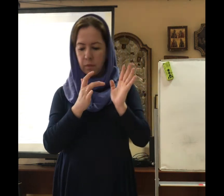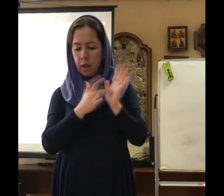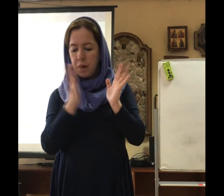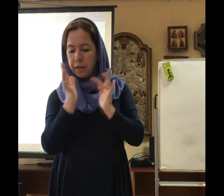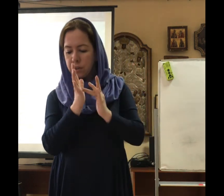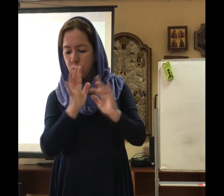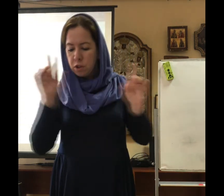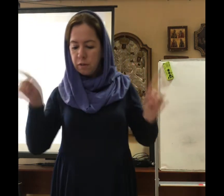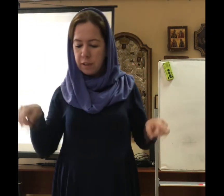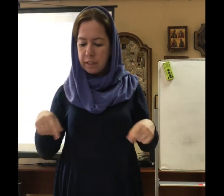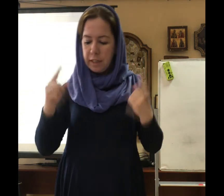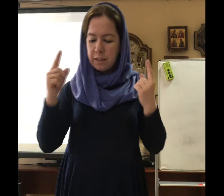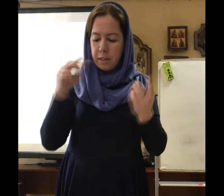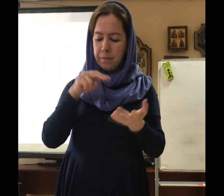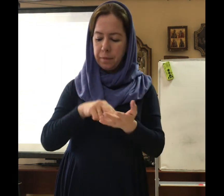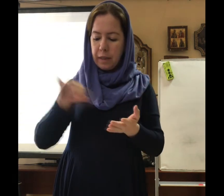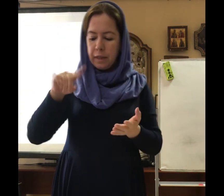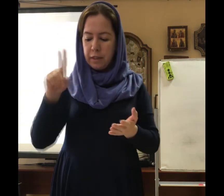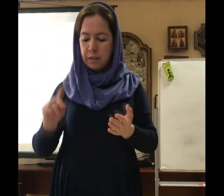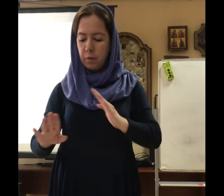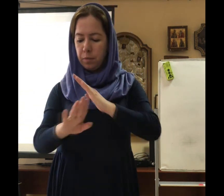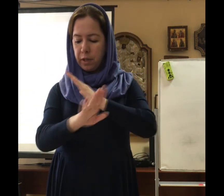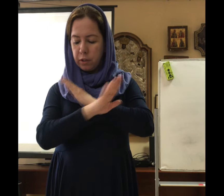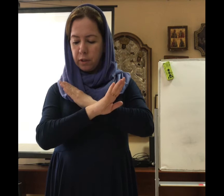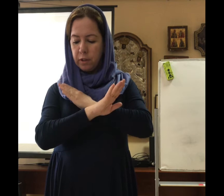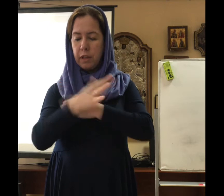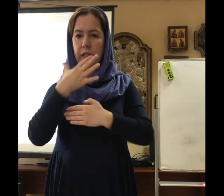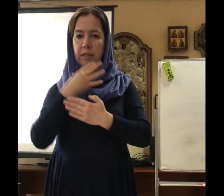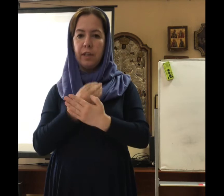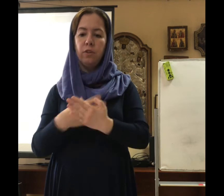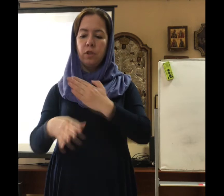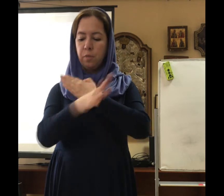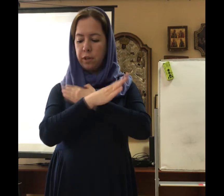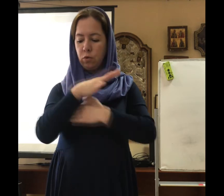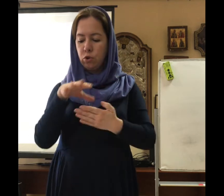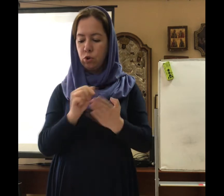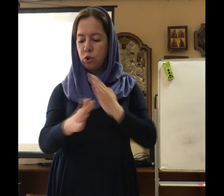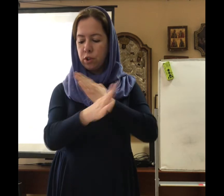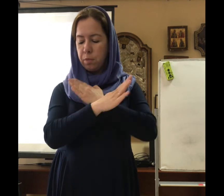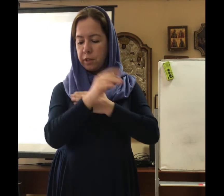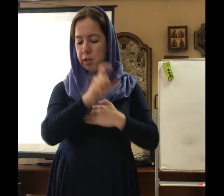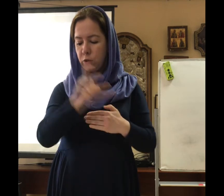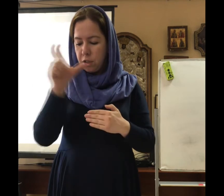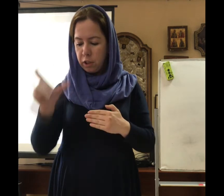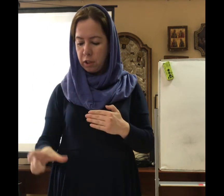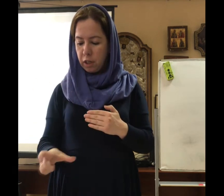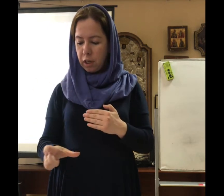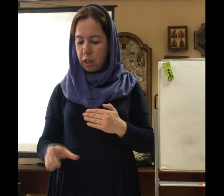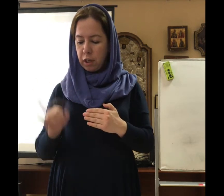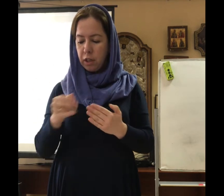Христос воскресе из мертвых, своей ее смертью уничтожил смерть людей, и